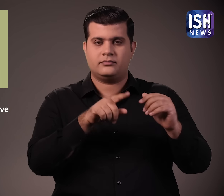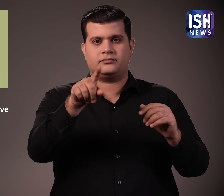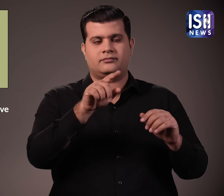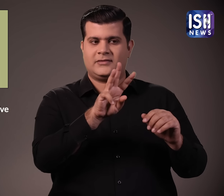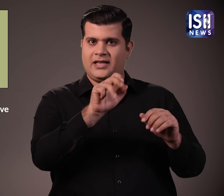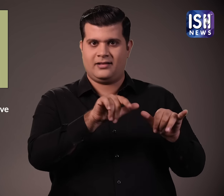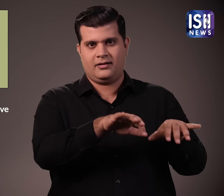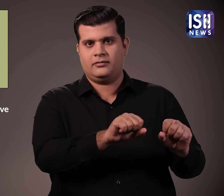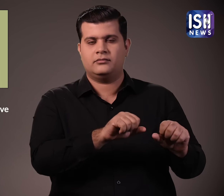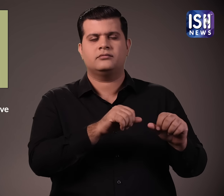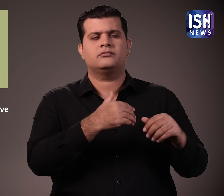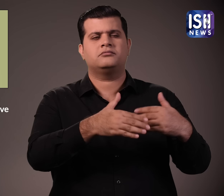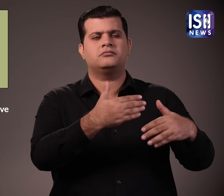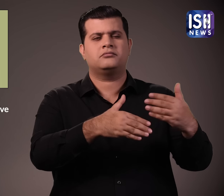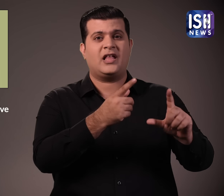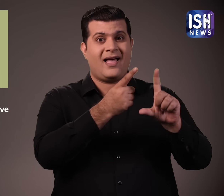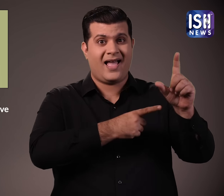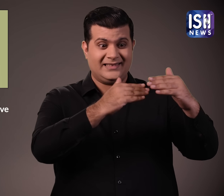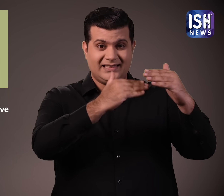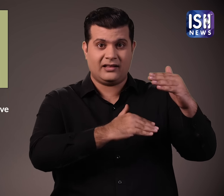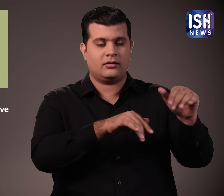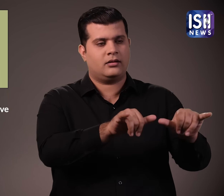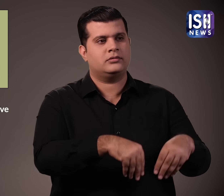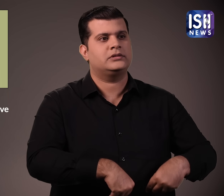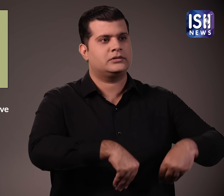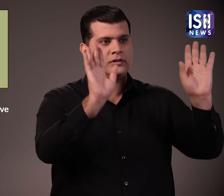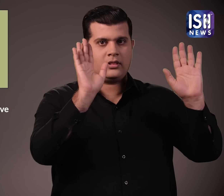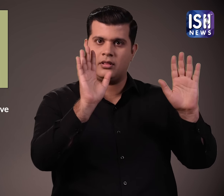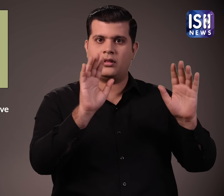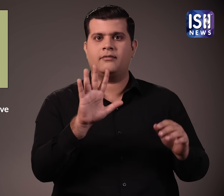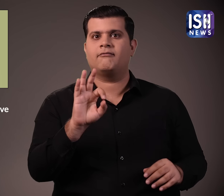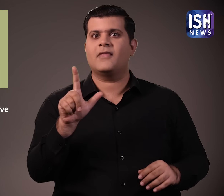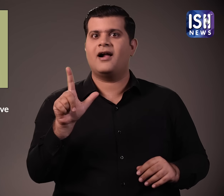अब जब आप एक साल के अंदर जमीन 50 लाक रुपे में बेज देंगे